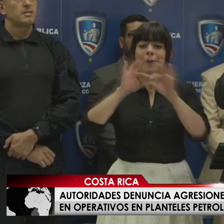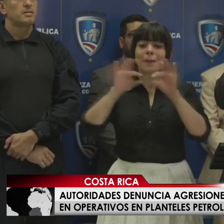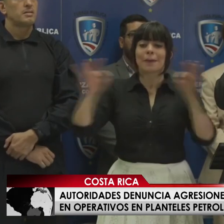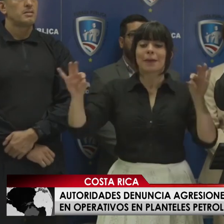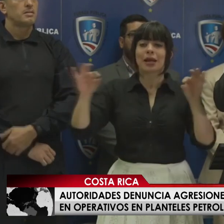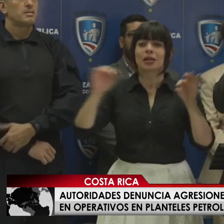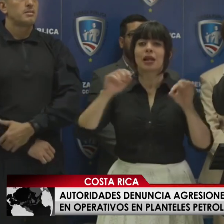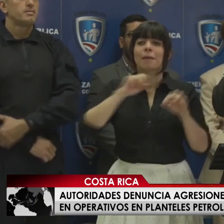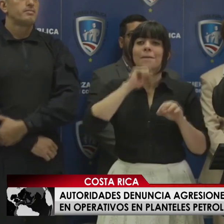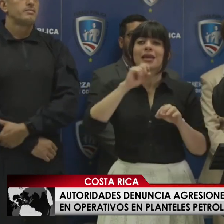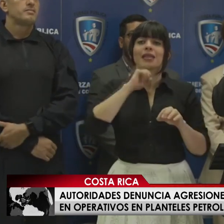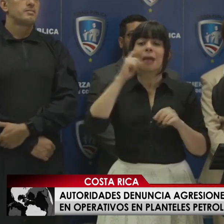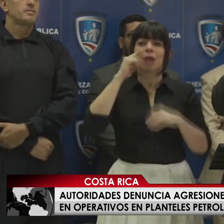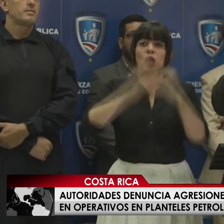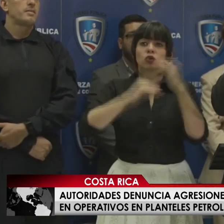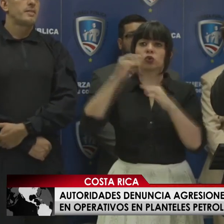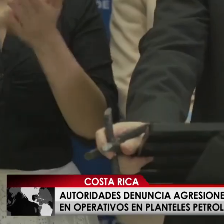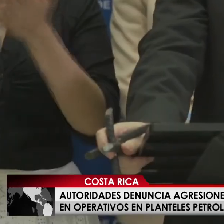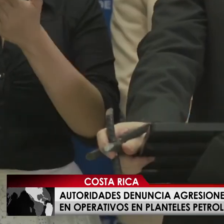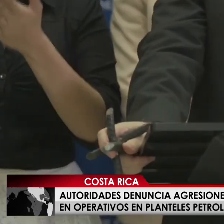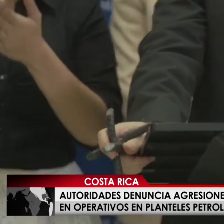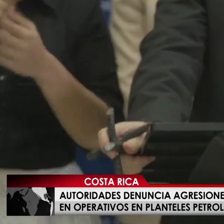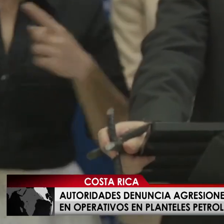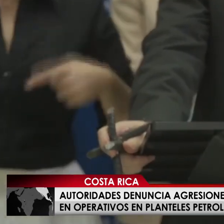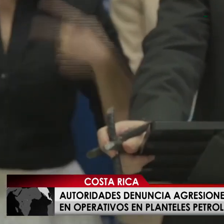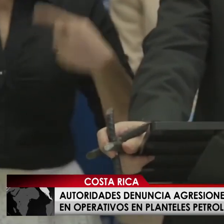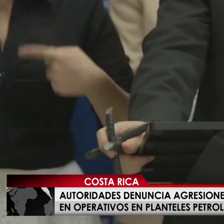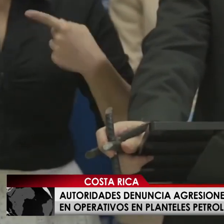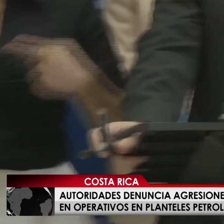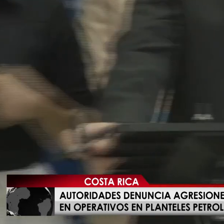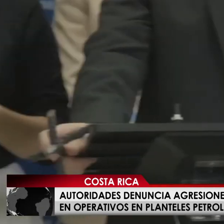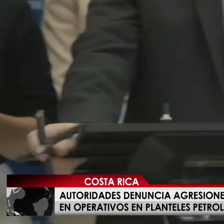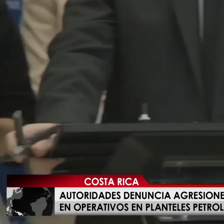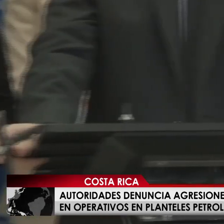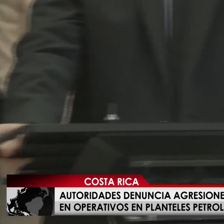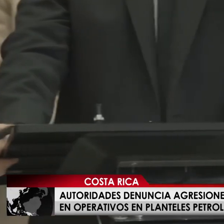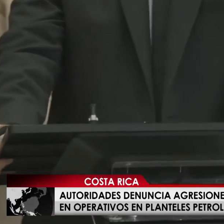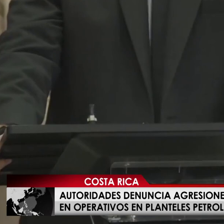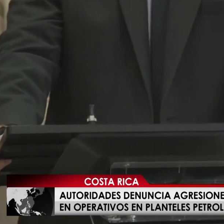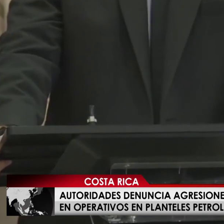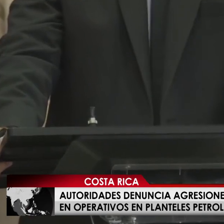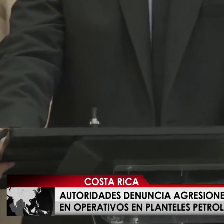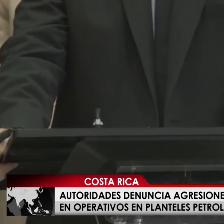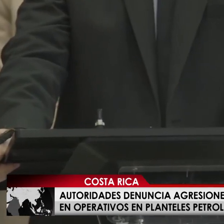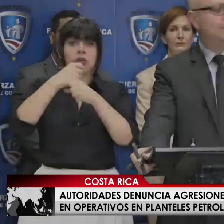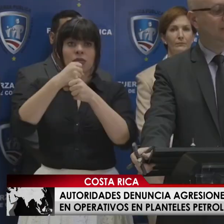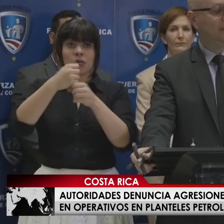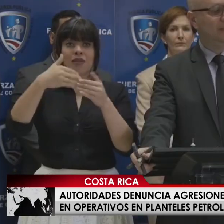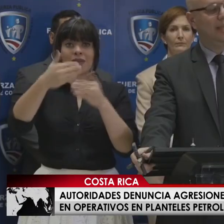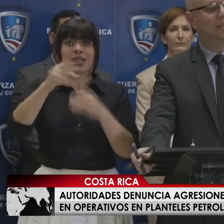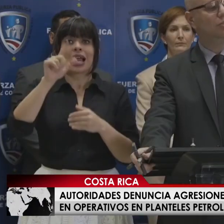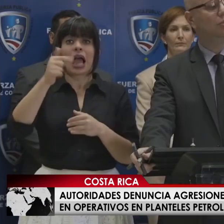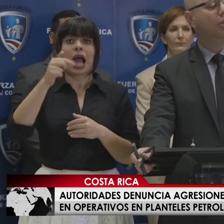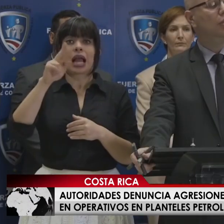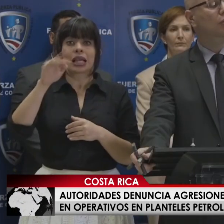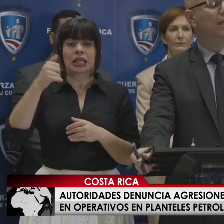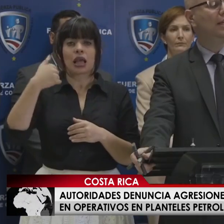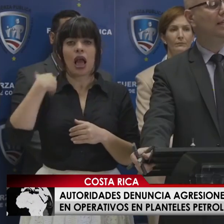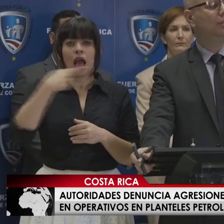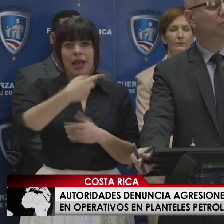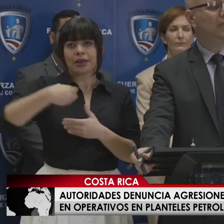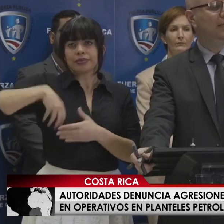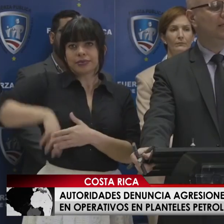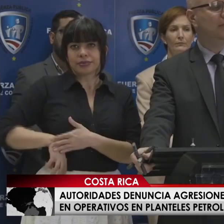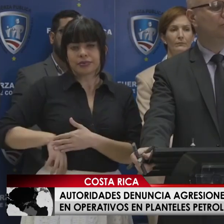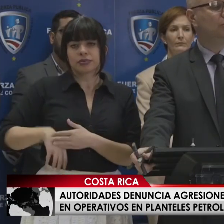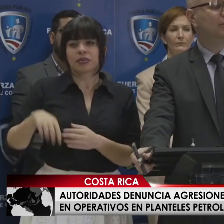puntiagudas. También tenemos fotografías, pero lo cierto es que alguien que se estaba manifestando frente a la garita tenía esto con la